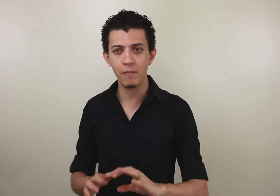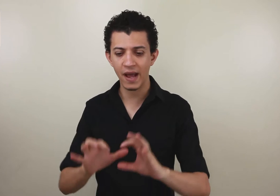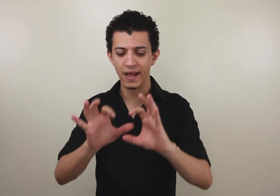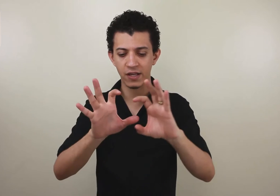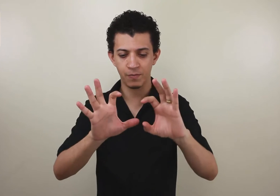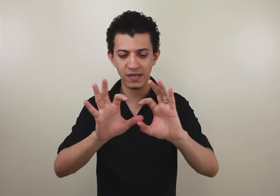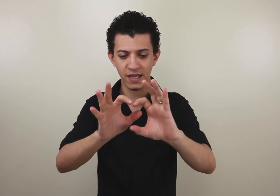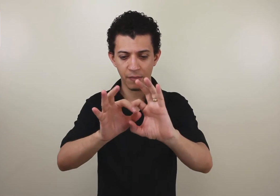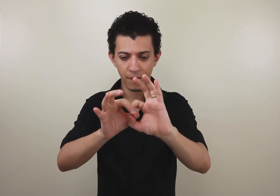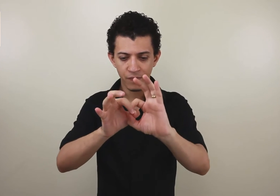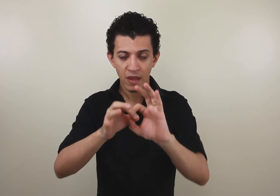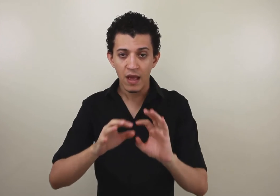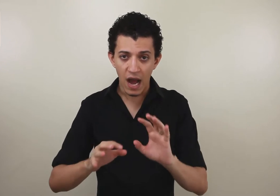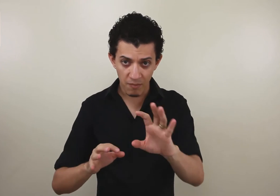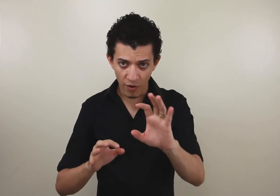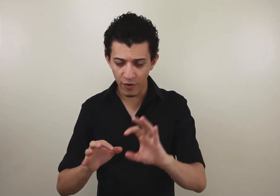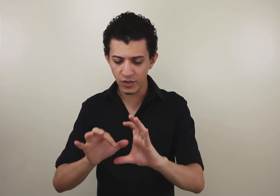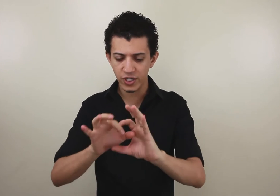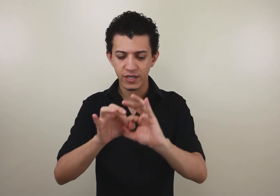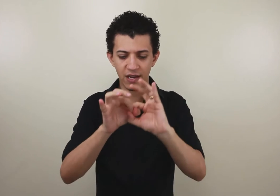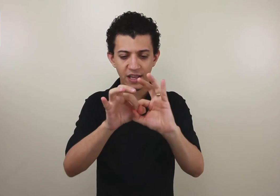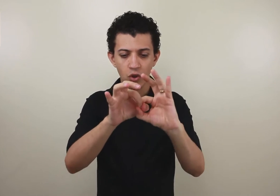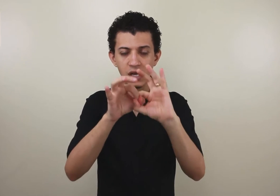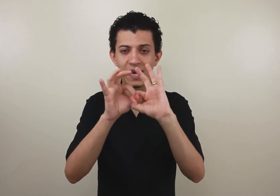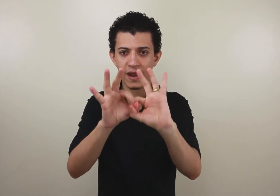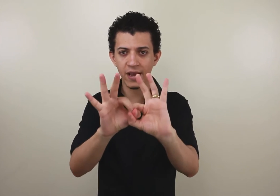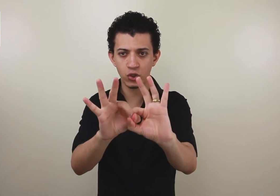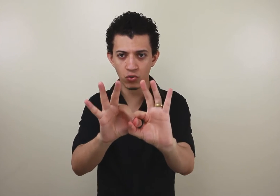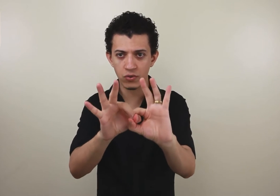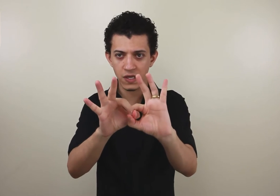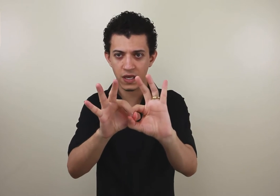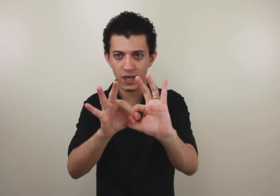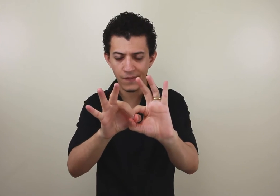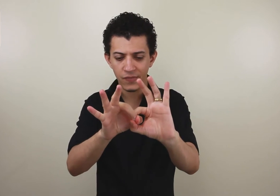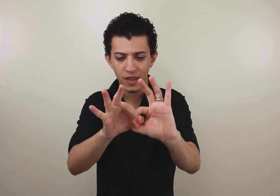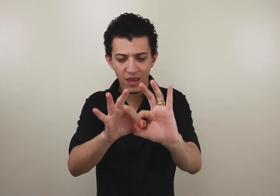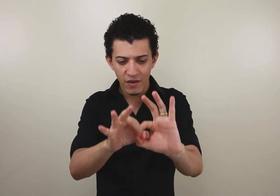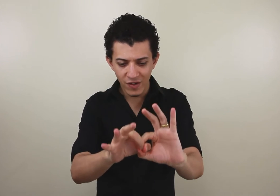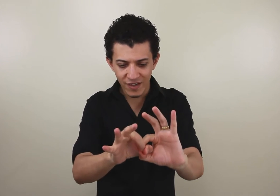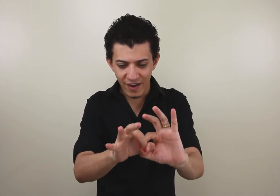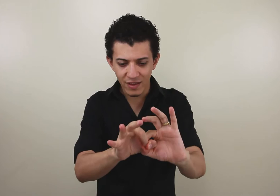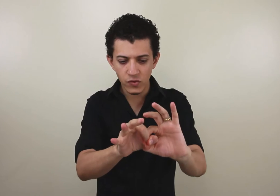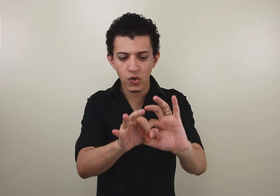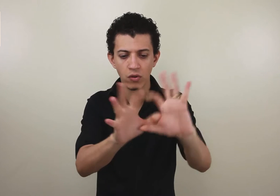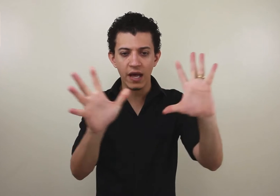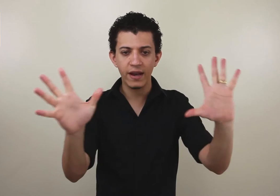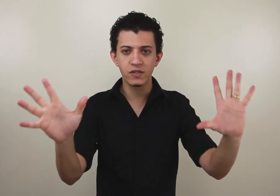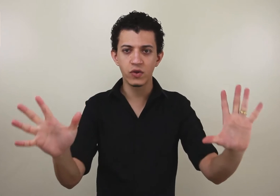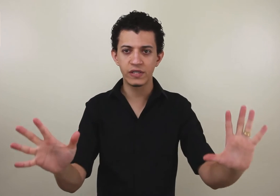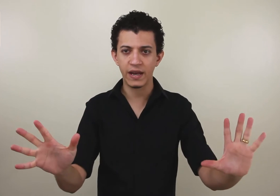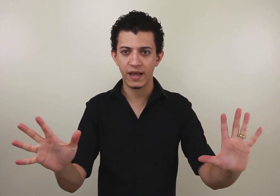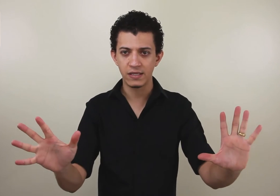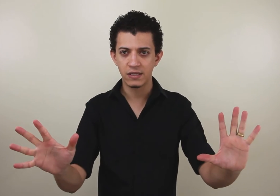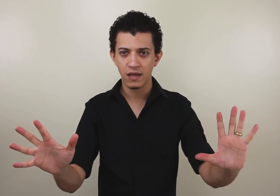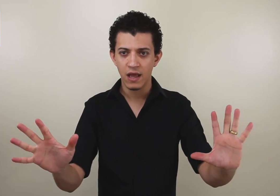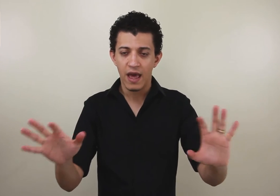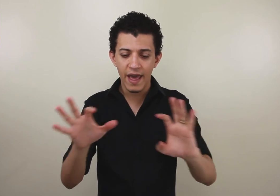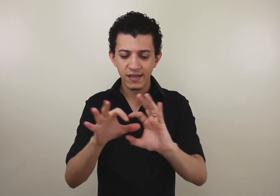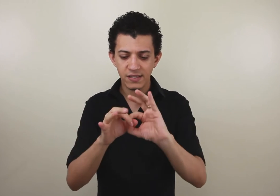liberdade. Perceba, a morfologia dele. Tem dois anéis juntos aqui, e você vai, então, soltar esses dois anéis. Esse